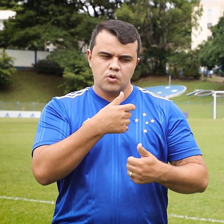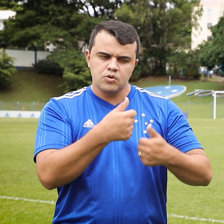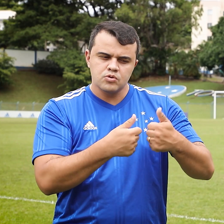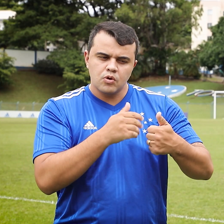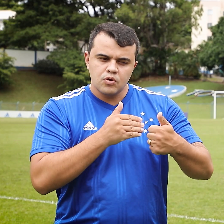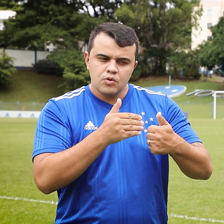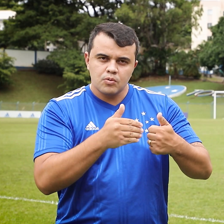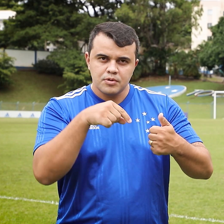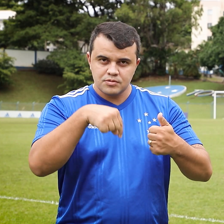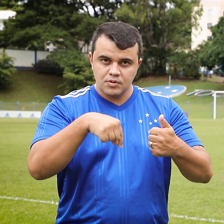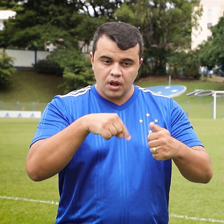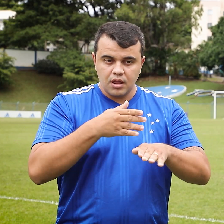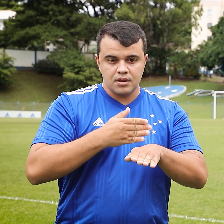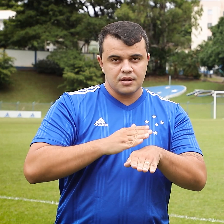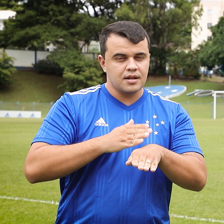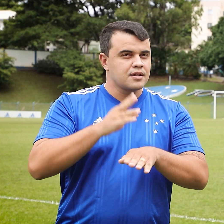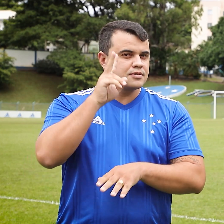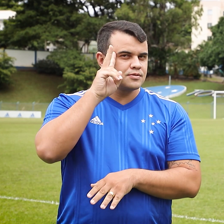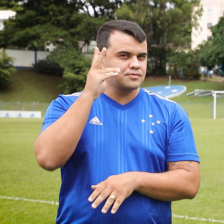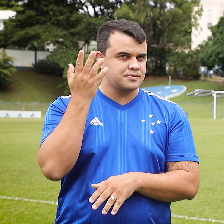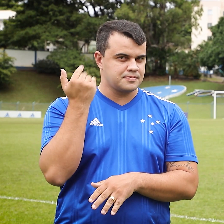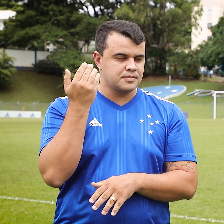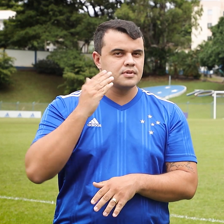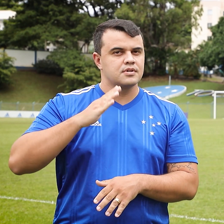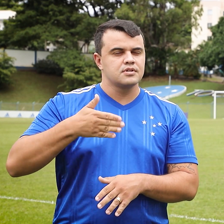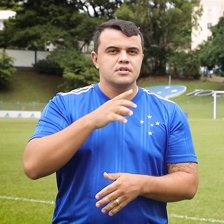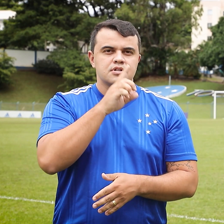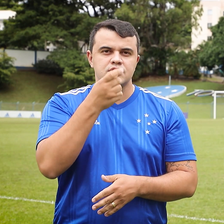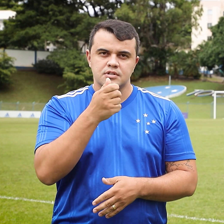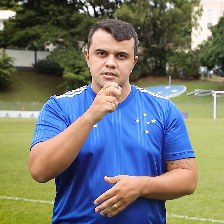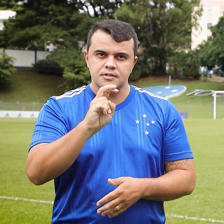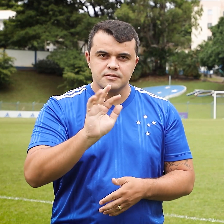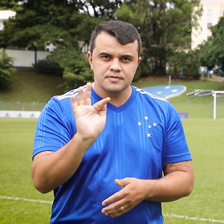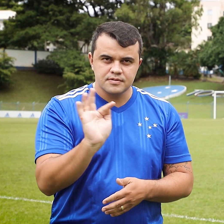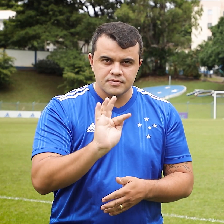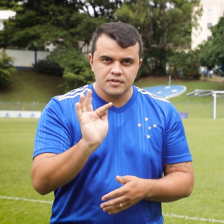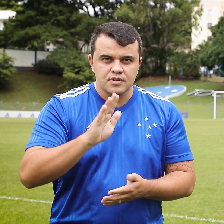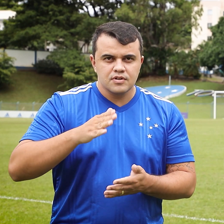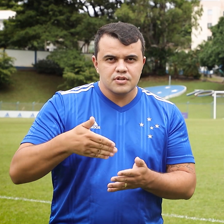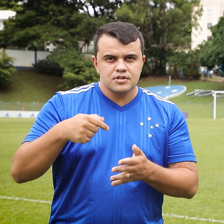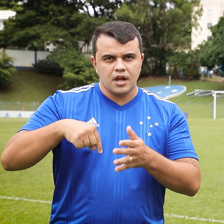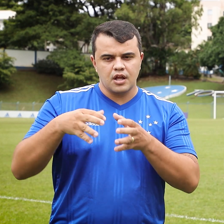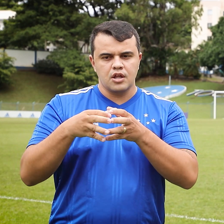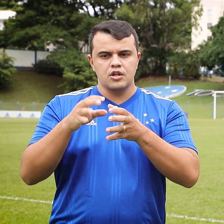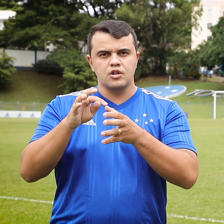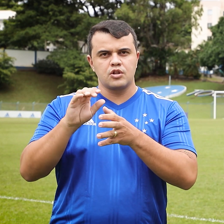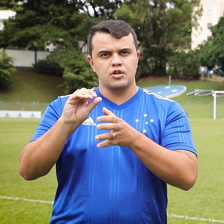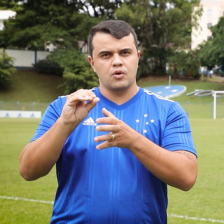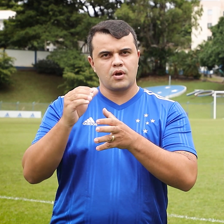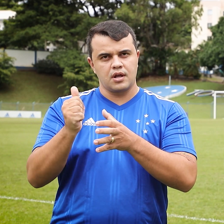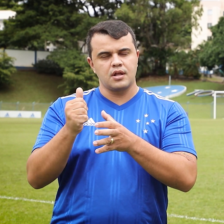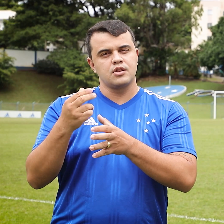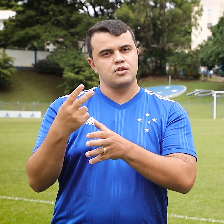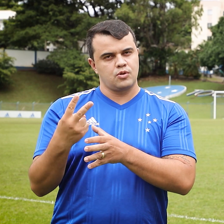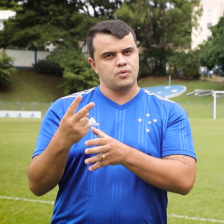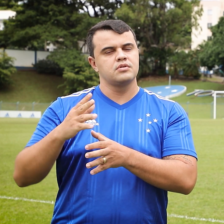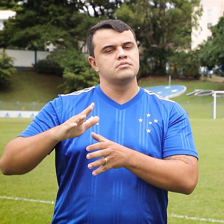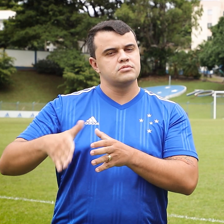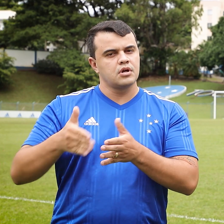-feira, dia 15 de fevereiro, na Toca da Raposa 2 e já iniciaram os preparativos para os compromissos da